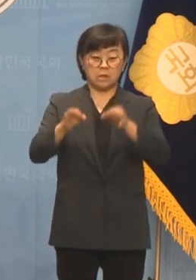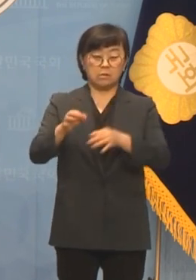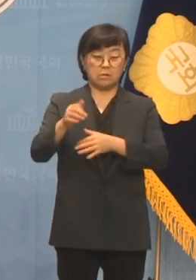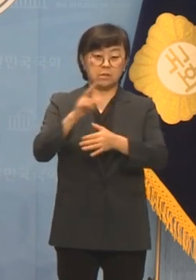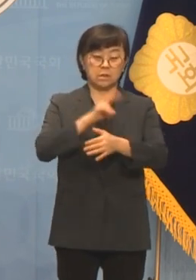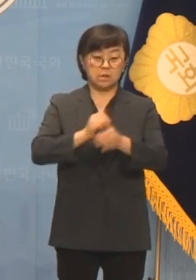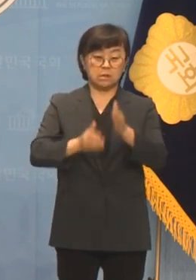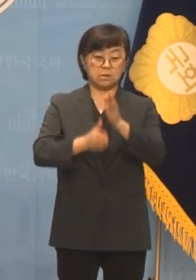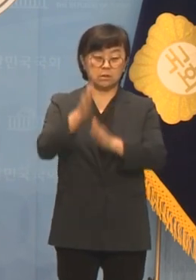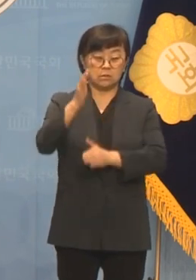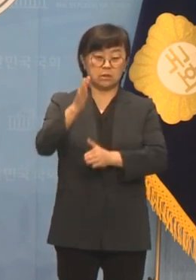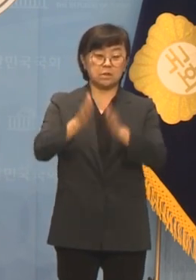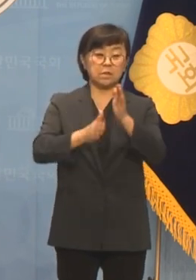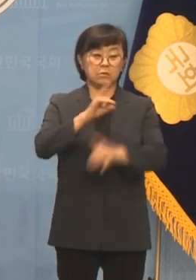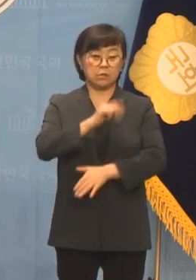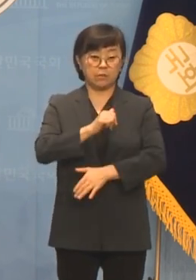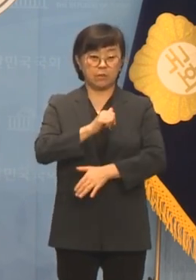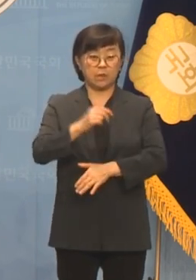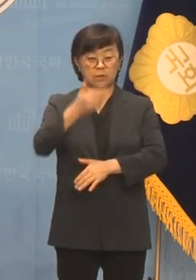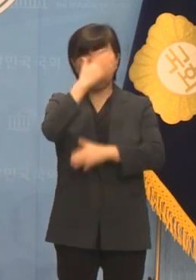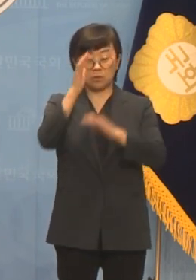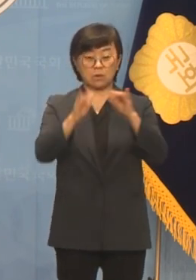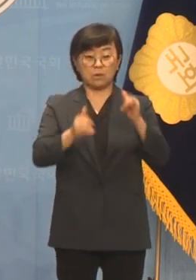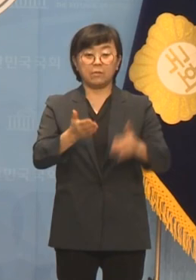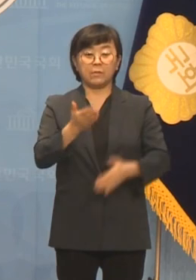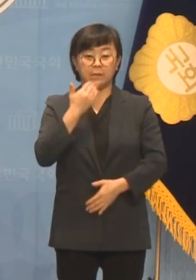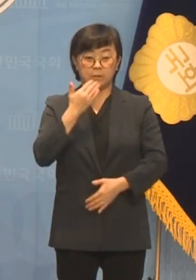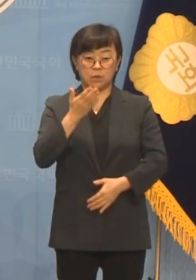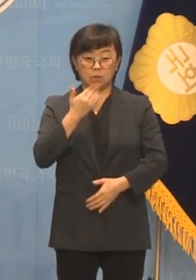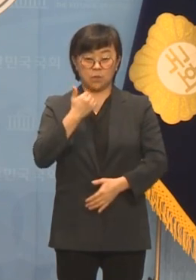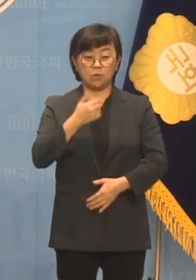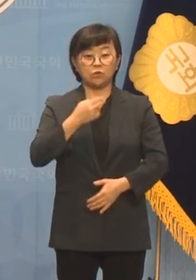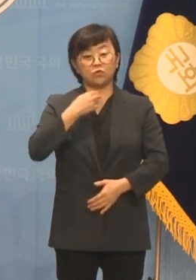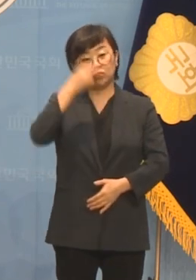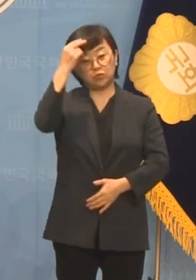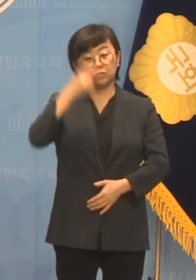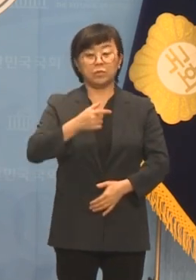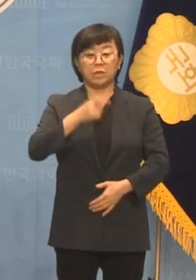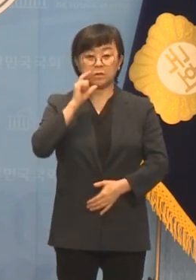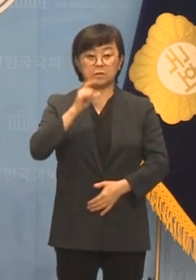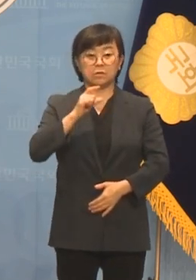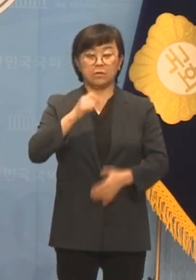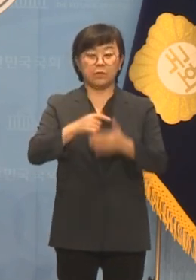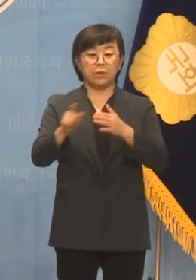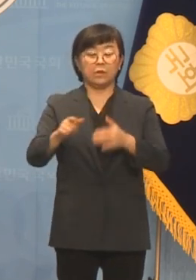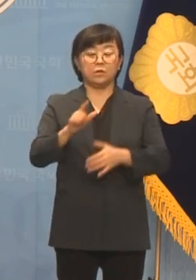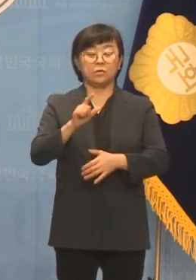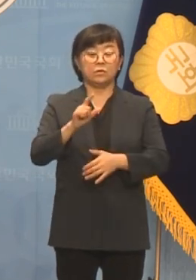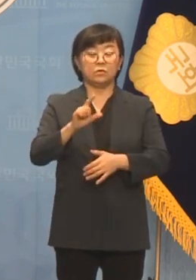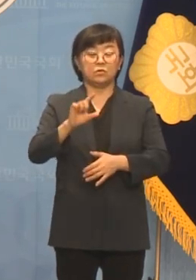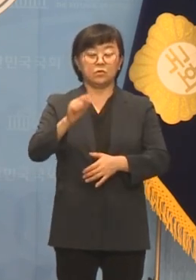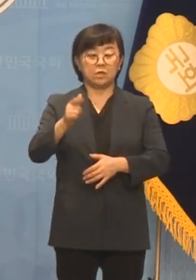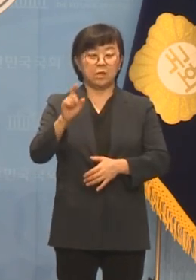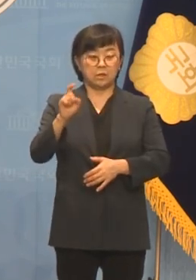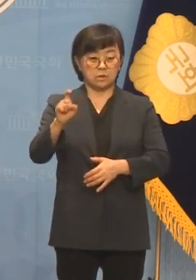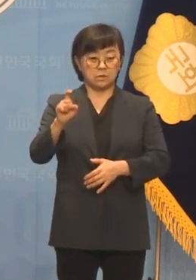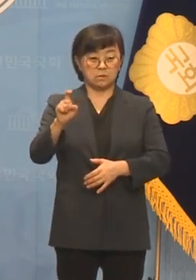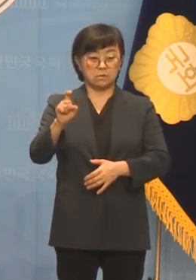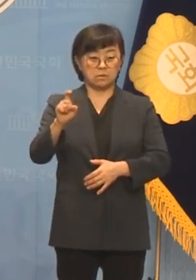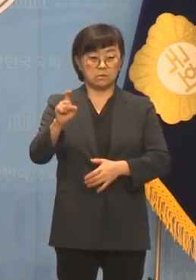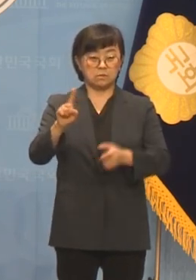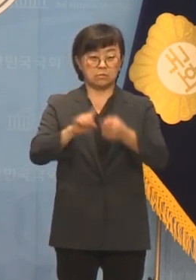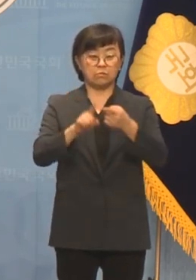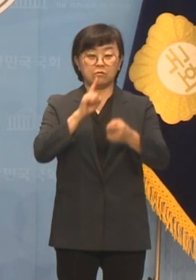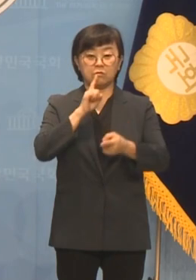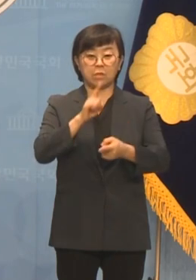시의원이 청년은 밥이나 먹고 술이나 먹고 맨날 GX, 여맥스 하지라고